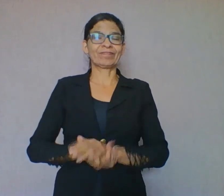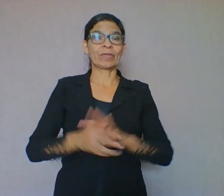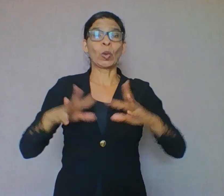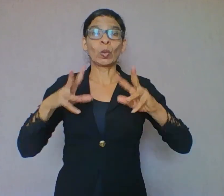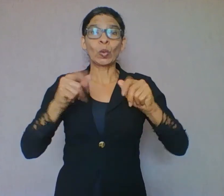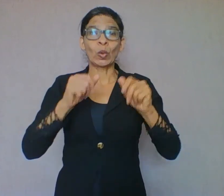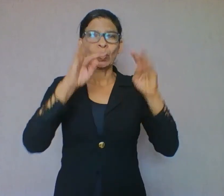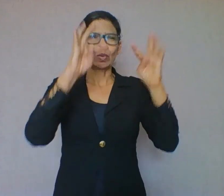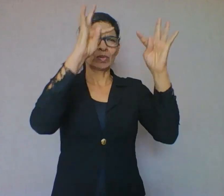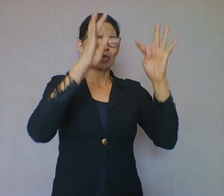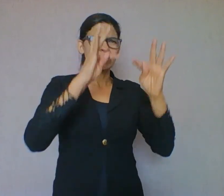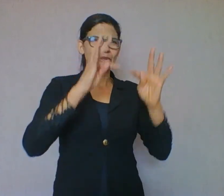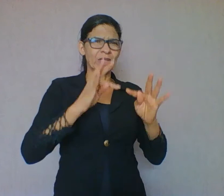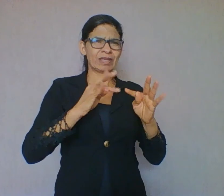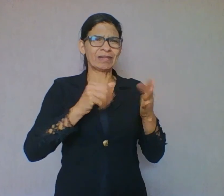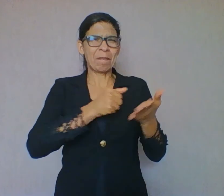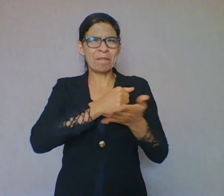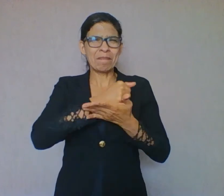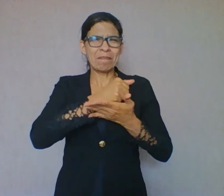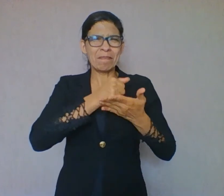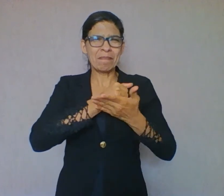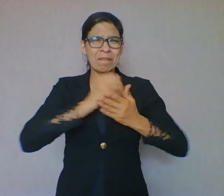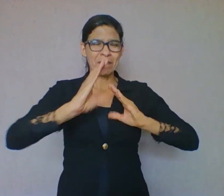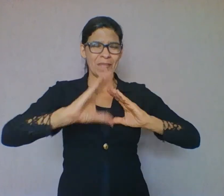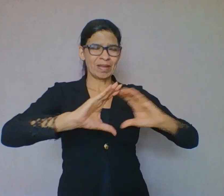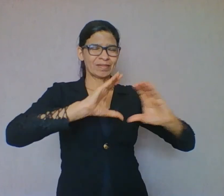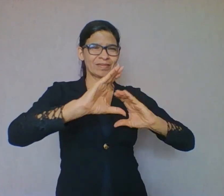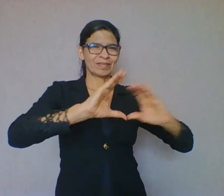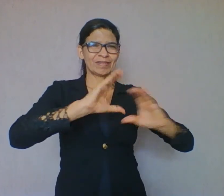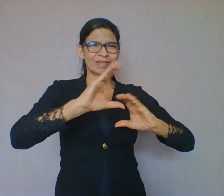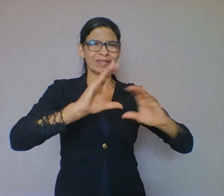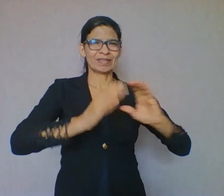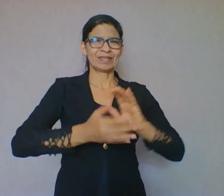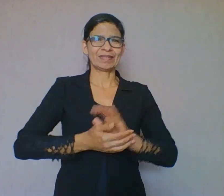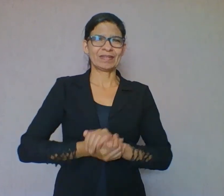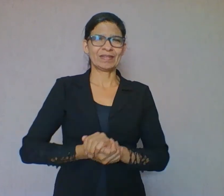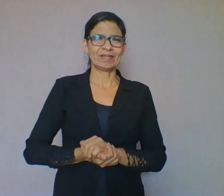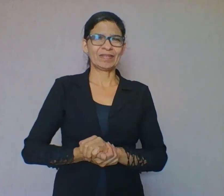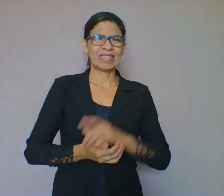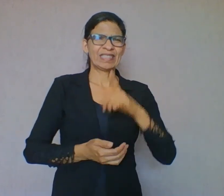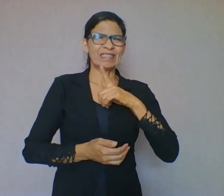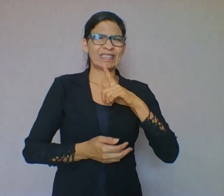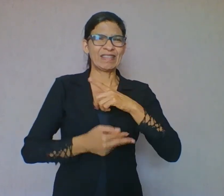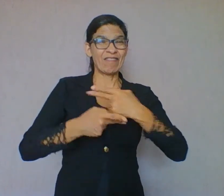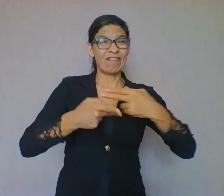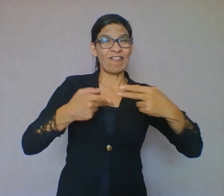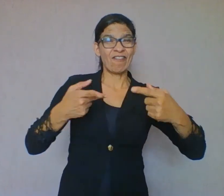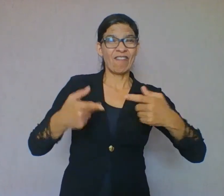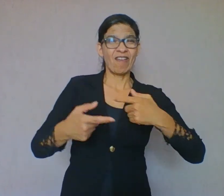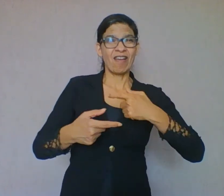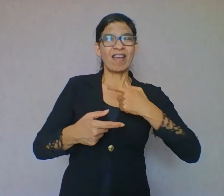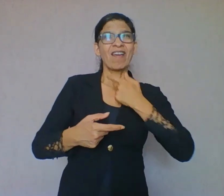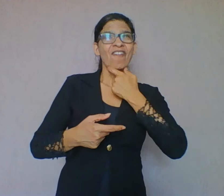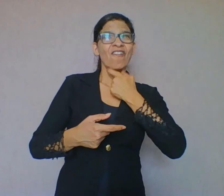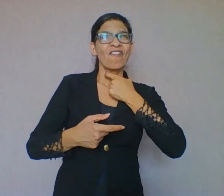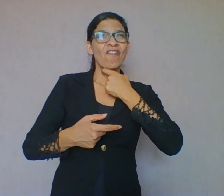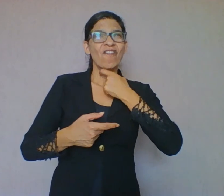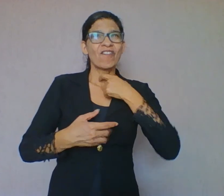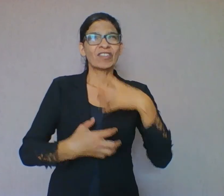É policêmico porque é atravessado por várias vozes e sentidos. Isso quer dizer que, no mesmo